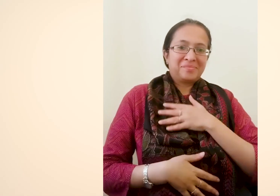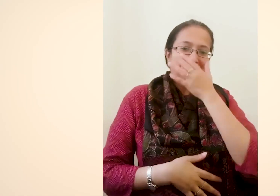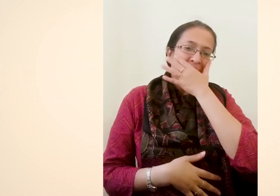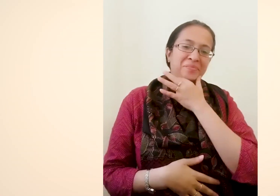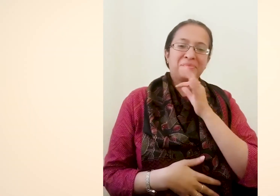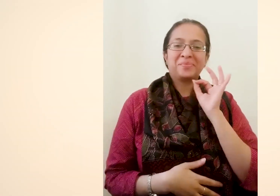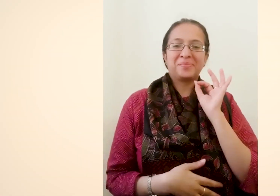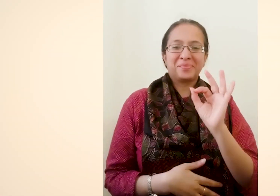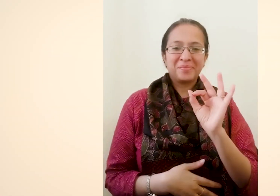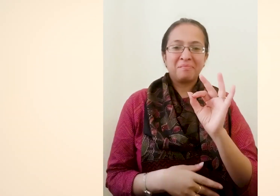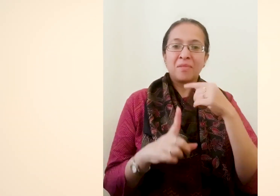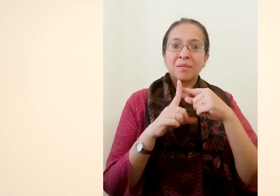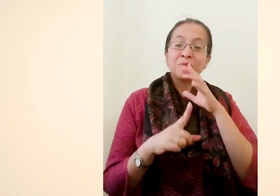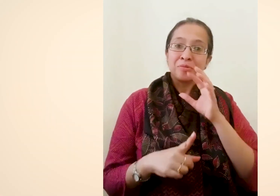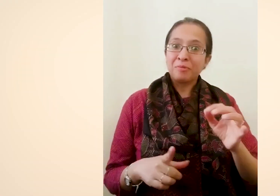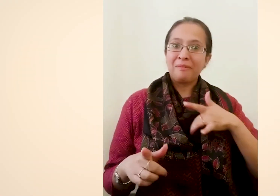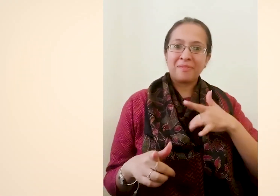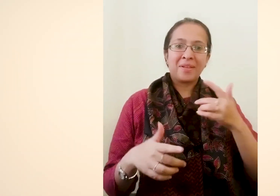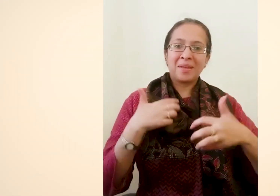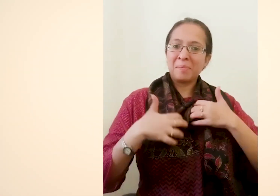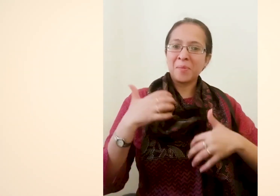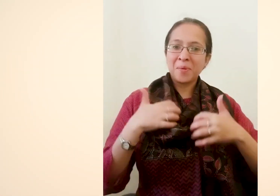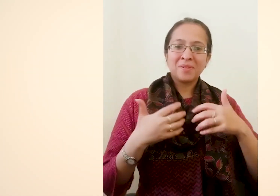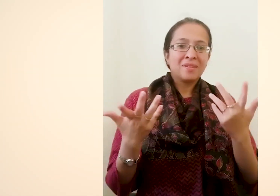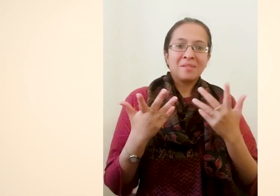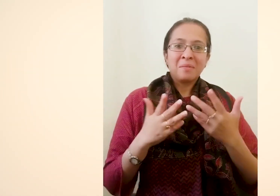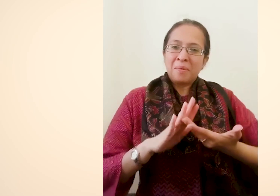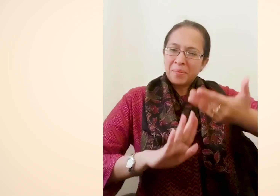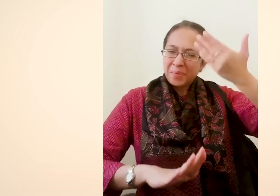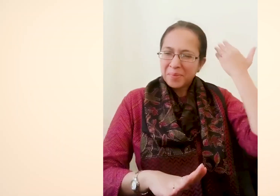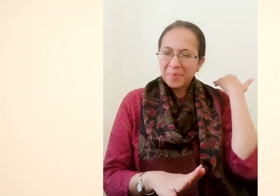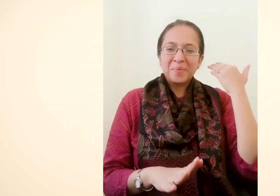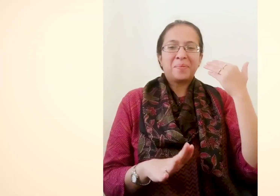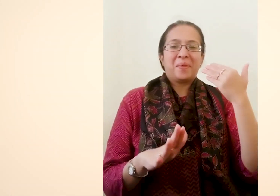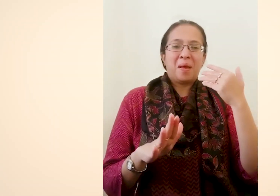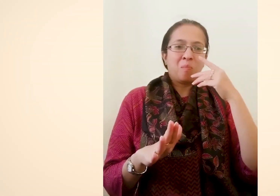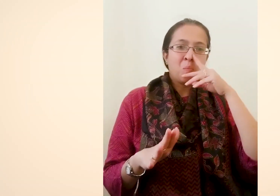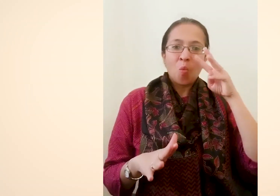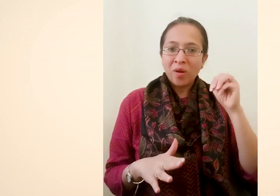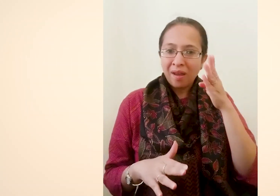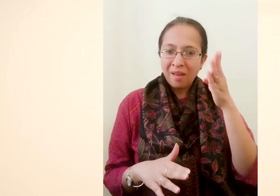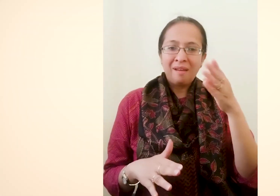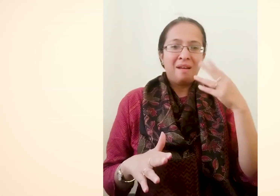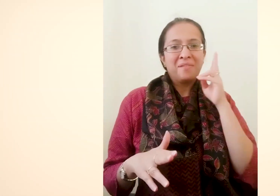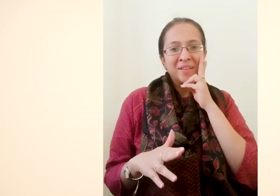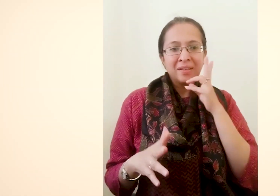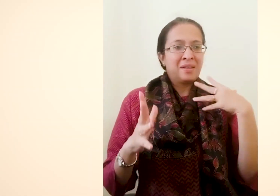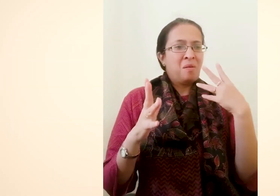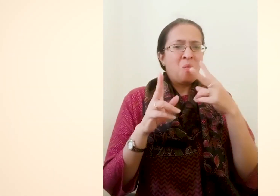मैं विस्मे में हूँ, बहुत खुबसूरत सच कहूं, तो इसने मुझे बहुत भावुक कर दिया बहुत समय